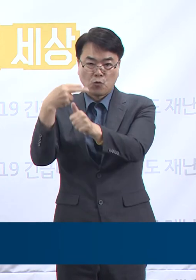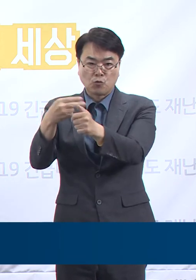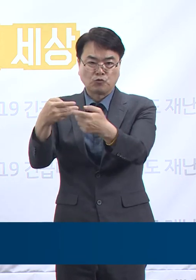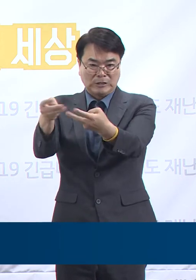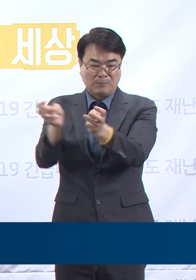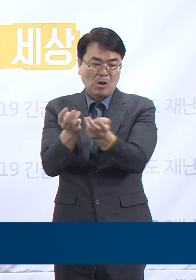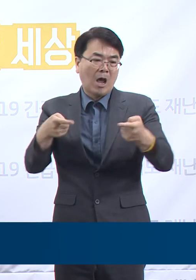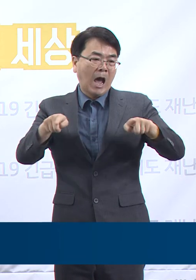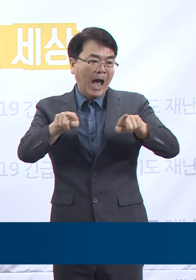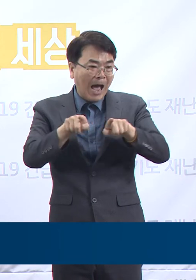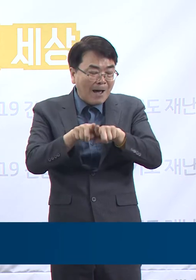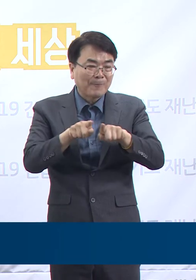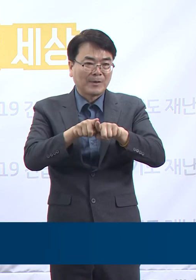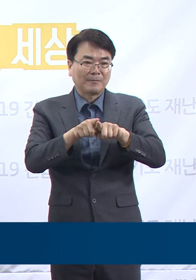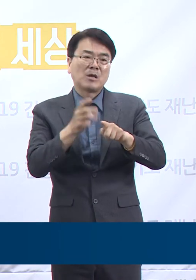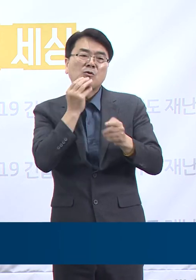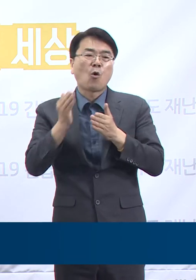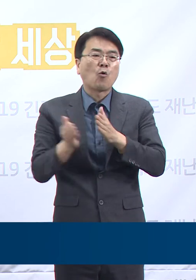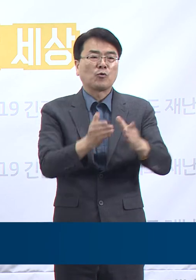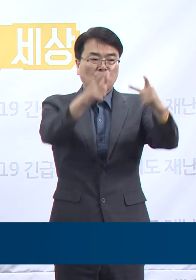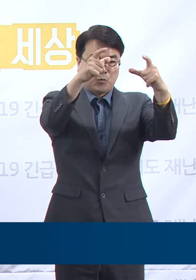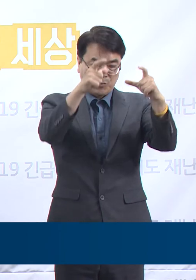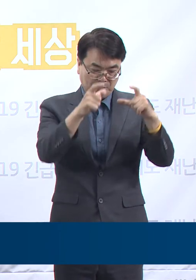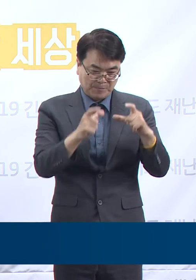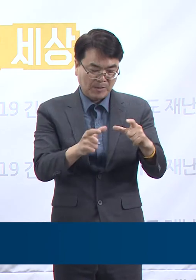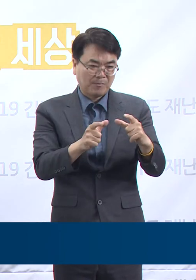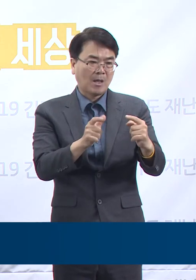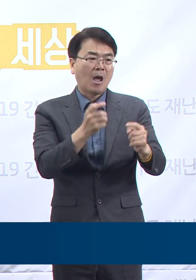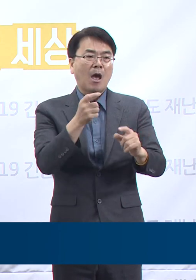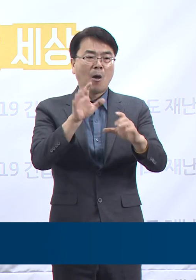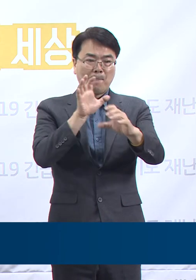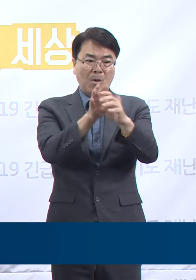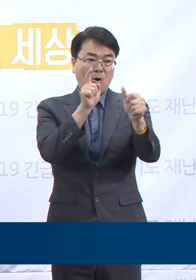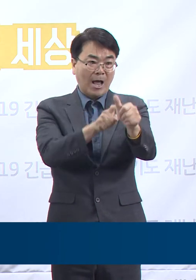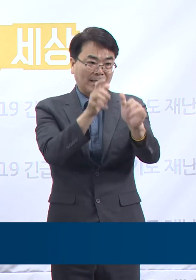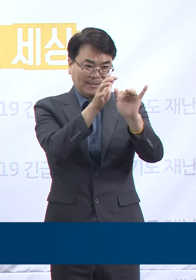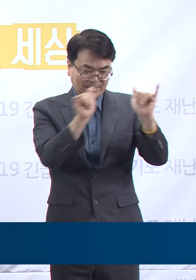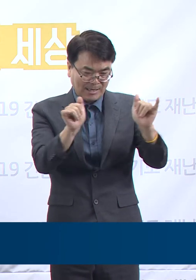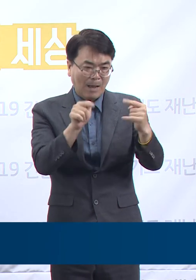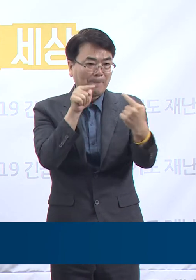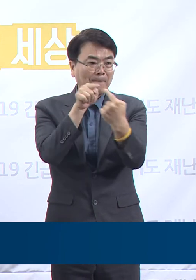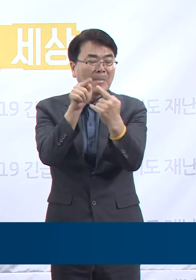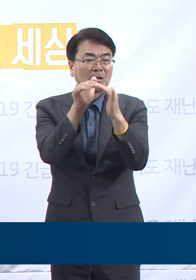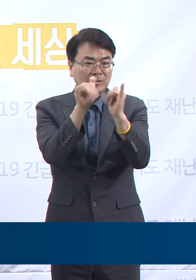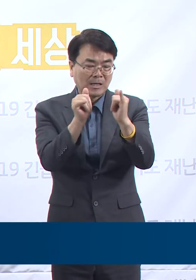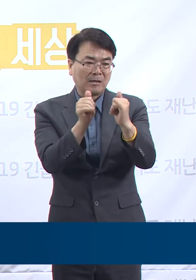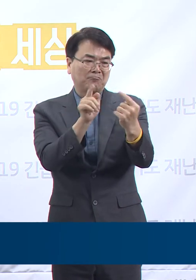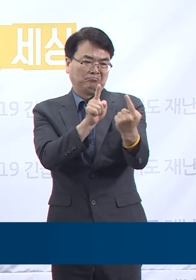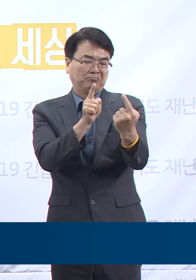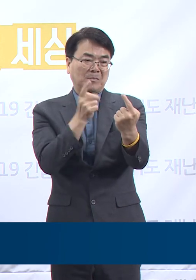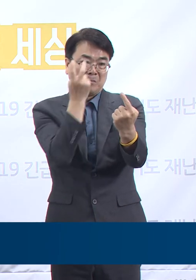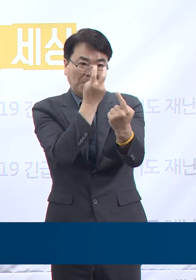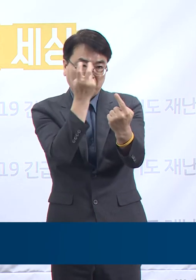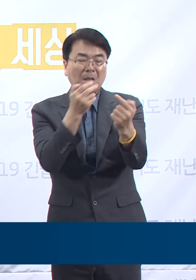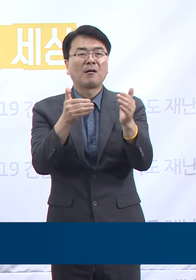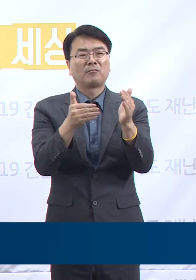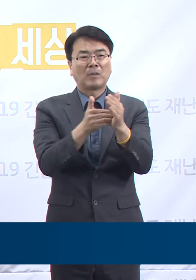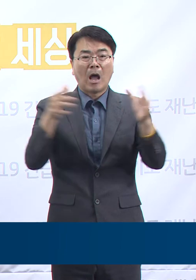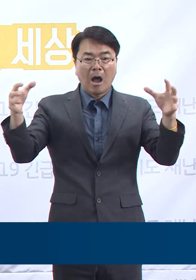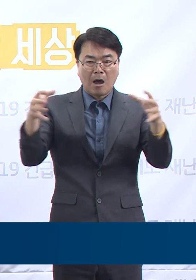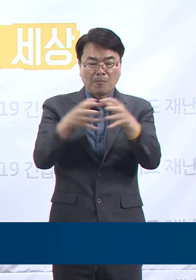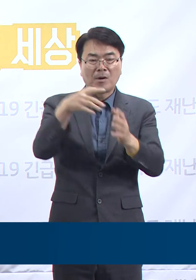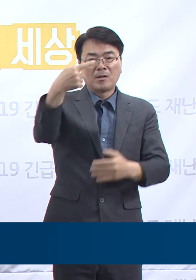국내 최초로 도내 코로나19 확진자 및 접촉자를 대상으로 인식조사를 진행하였습니다. 총 1